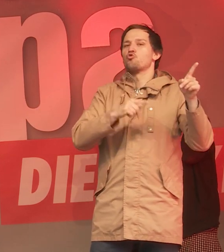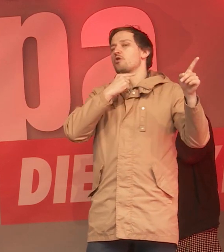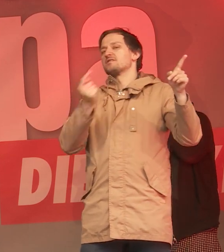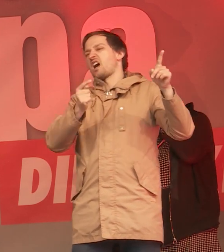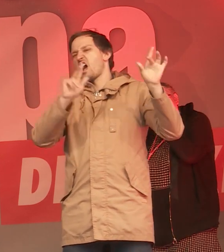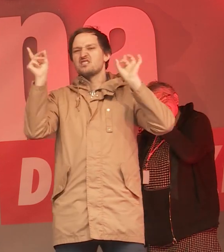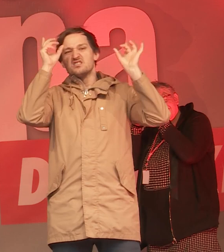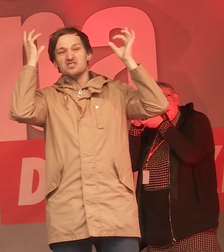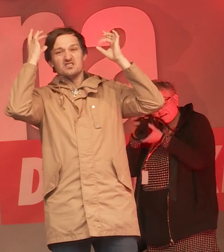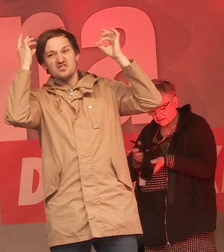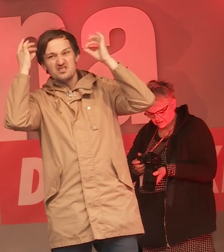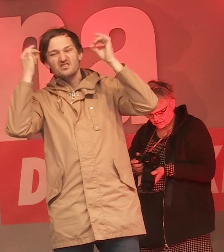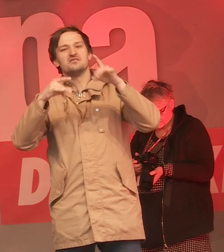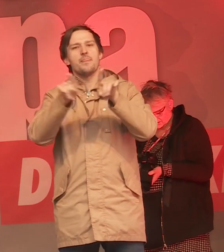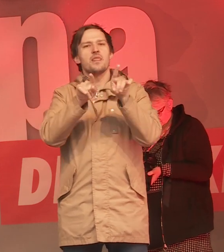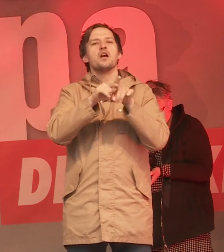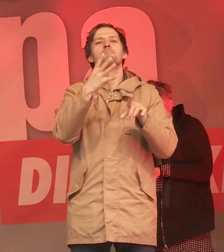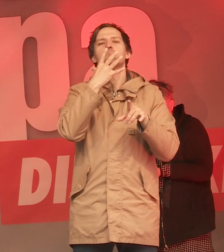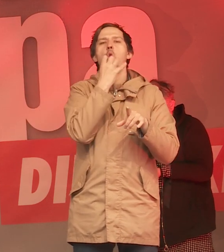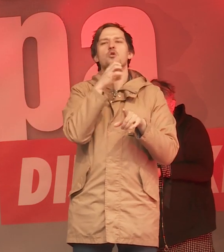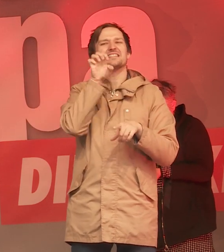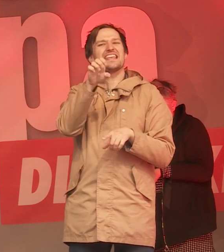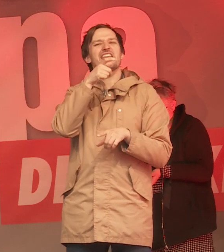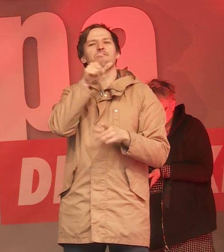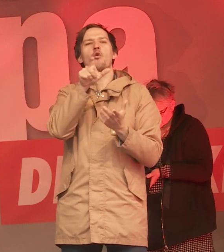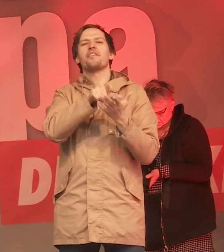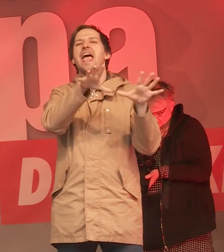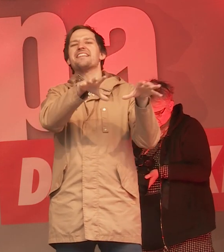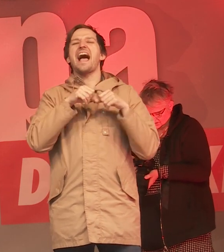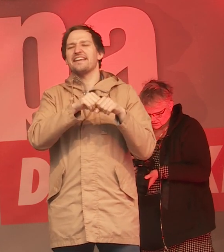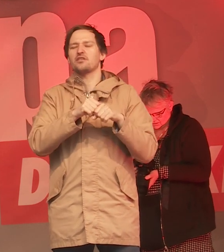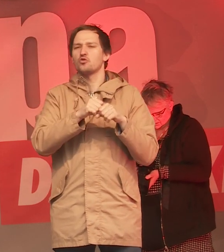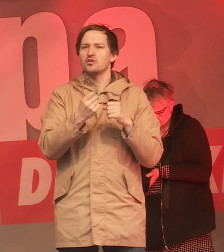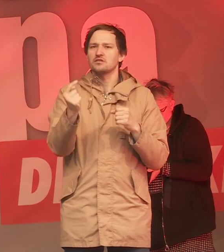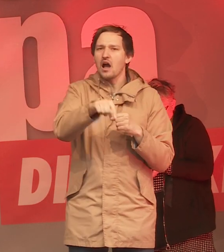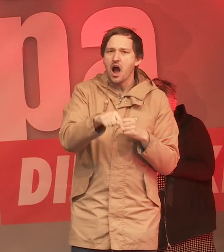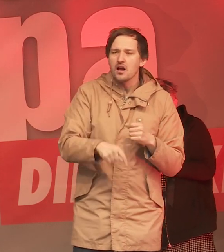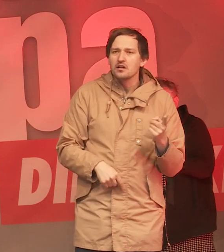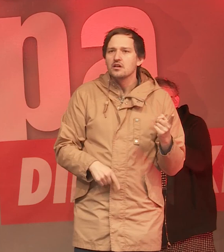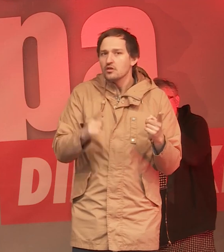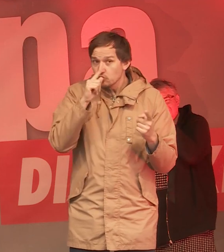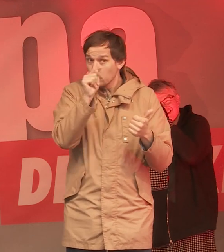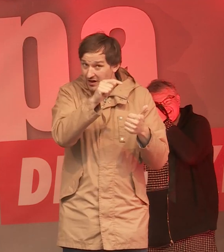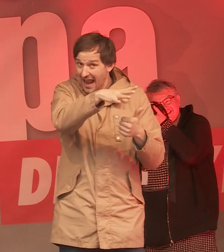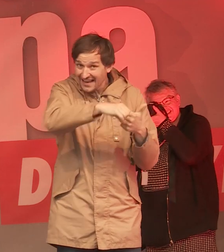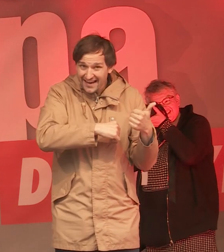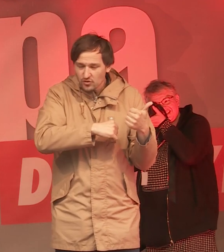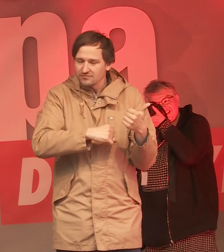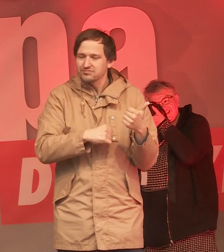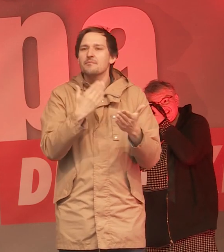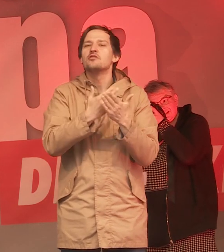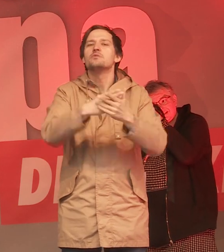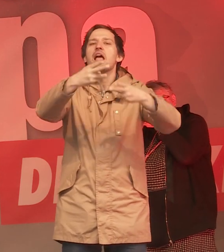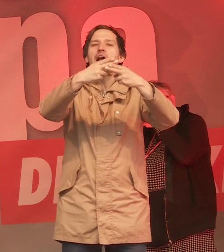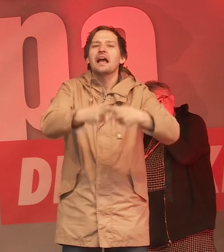hier mal irgendwo das böse E-Wort, das Wort Enteignung gefallen ist. Und es ist noch nicht mal die einzige Enteignung. Reden wir über